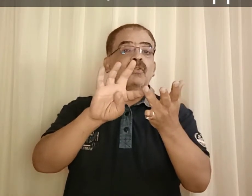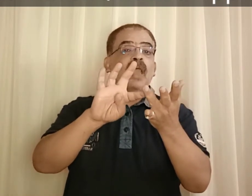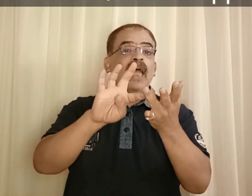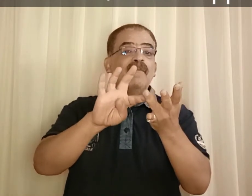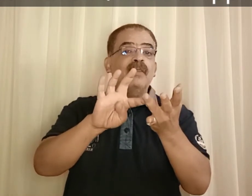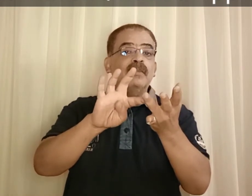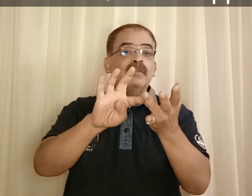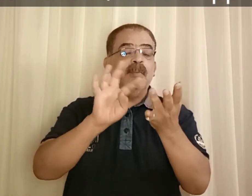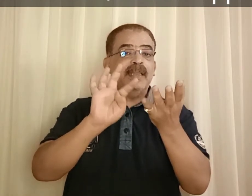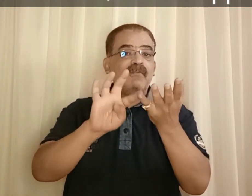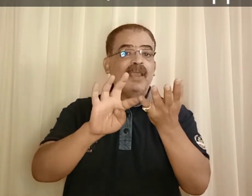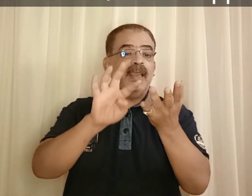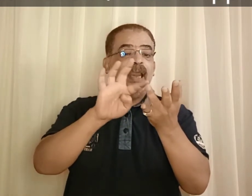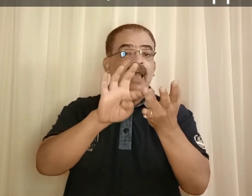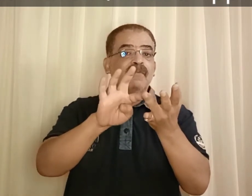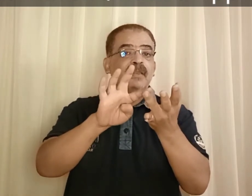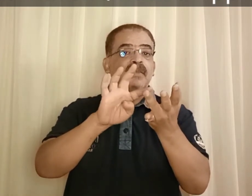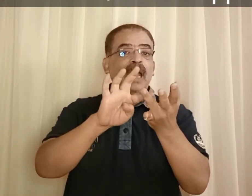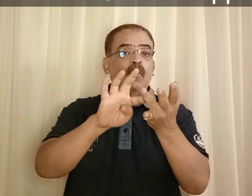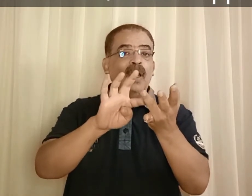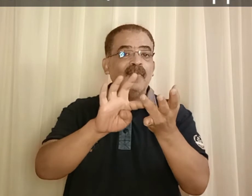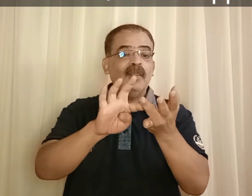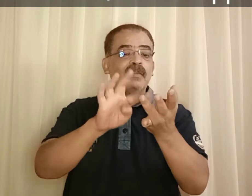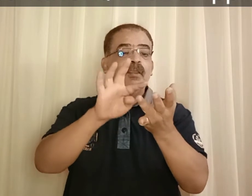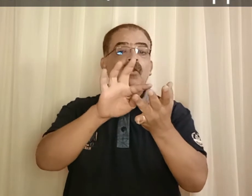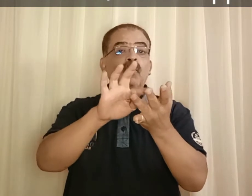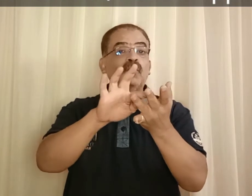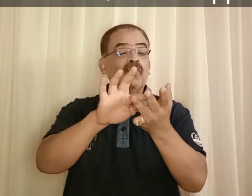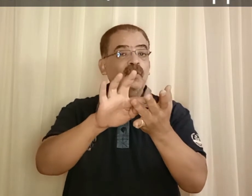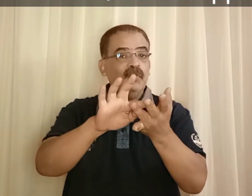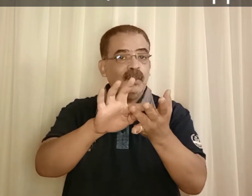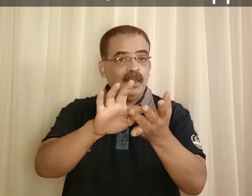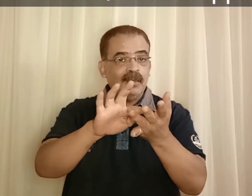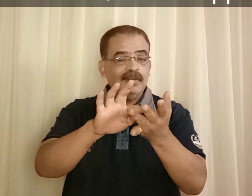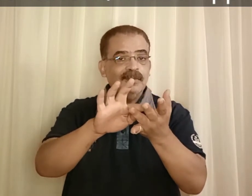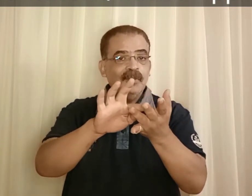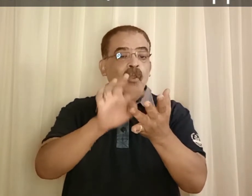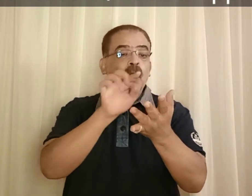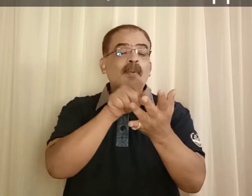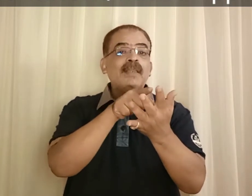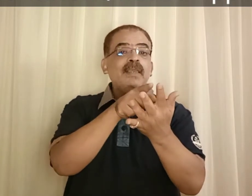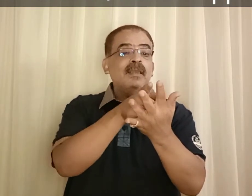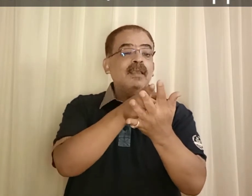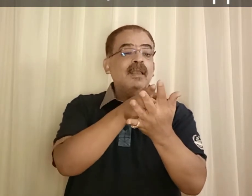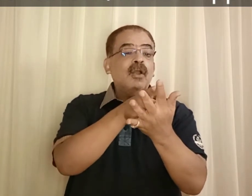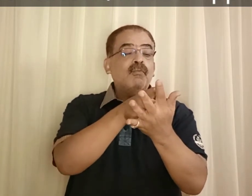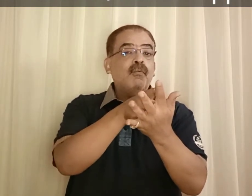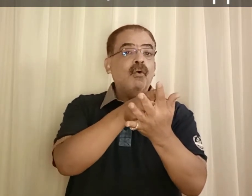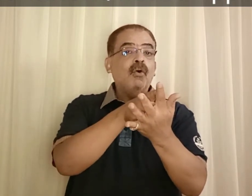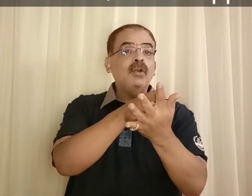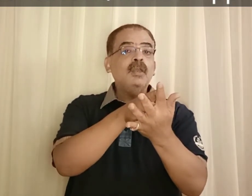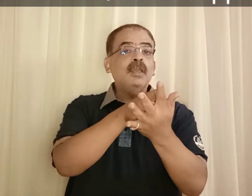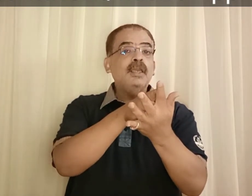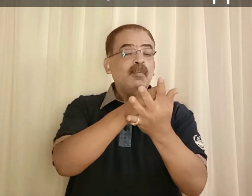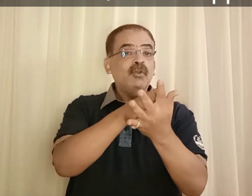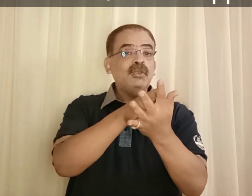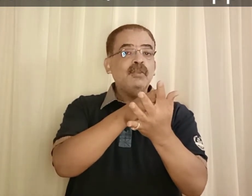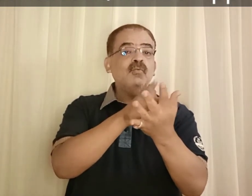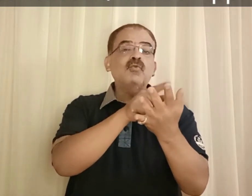haven't بعد الفاعل haven't أو hasn't والتصريف التالت وبعدين for لمدة وتروح